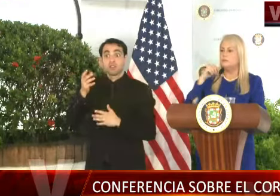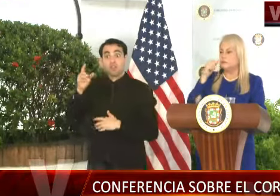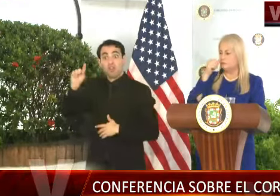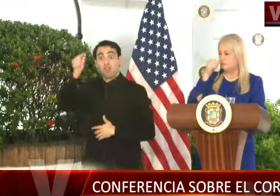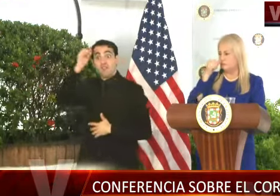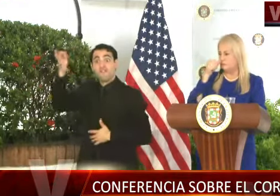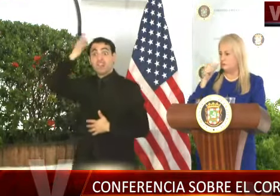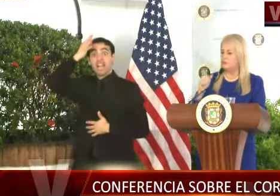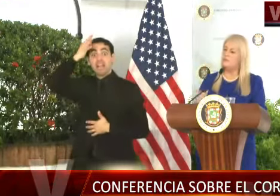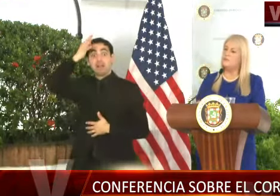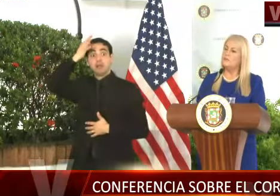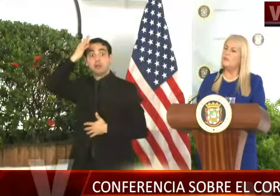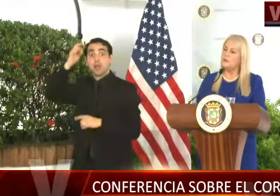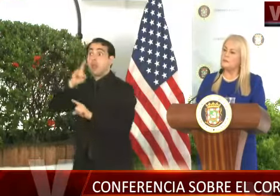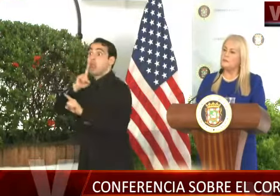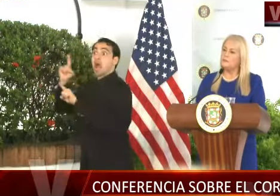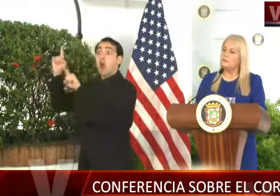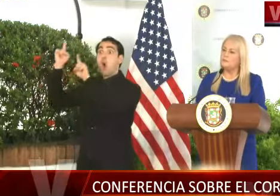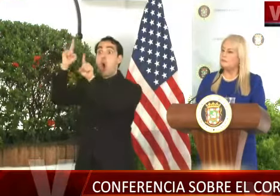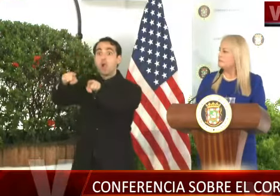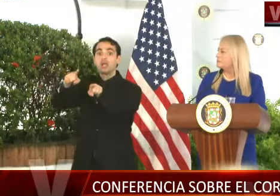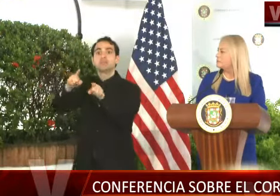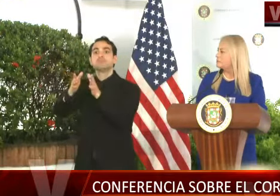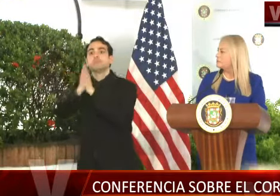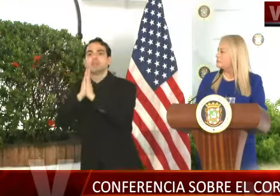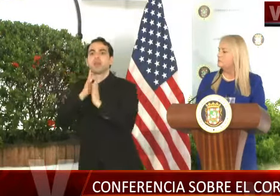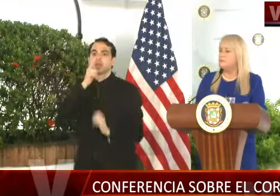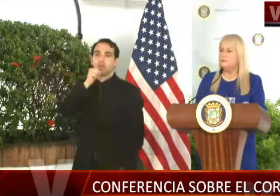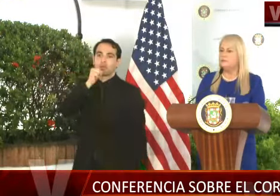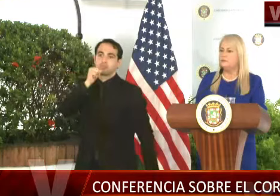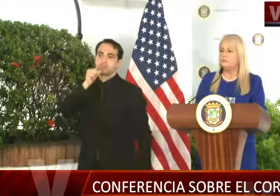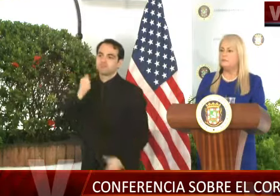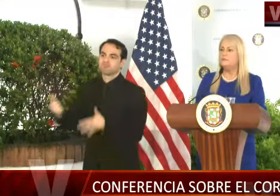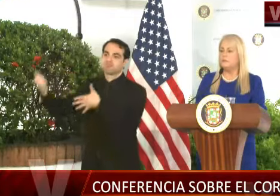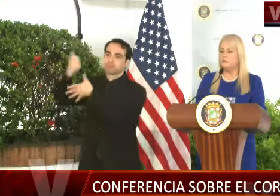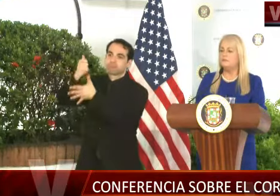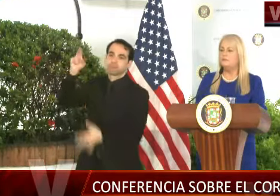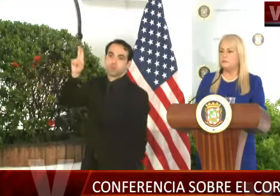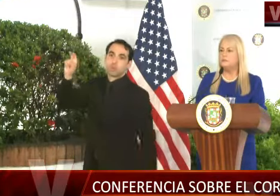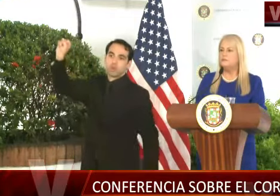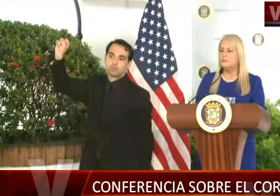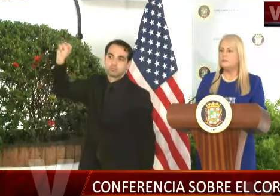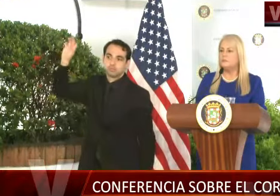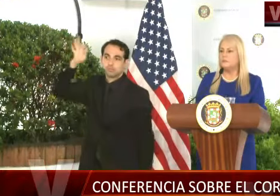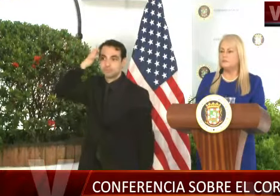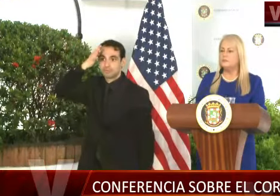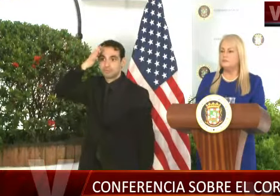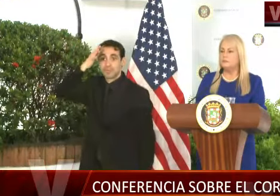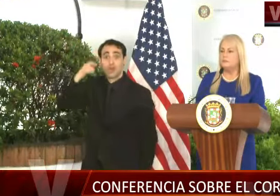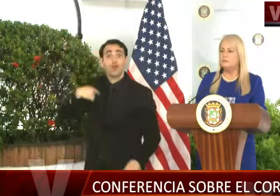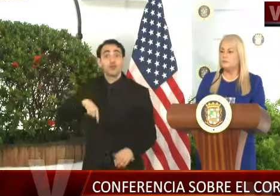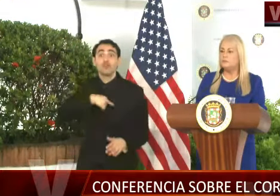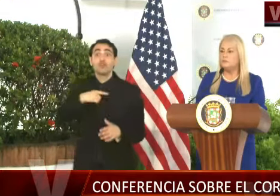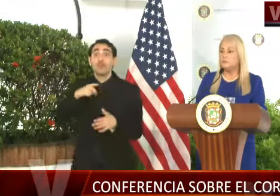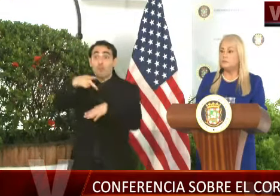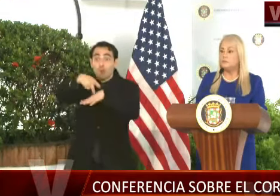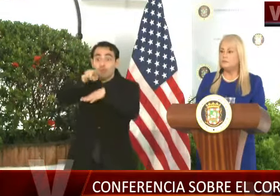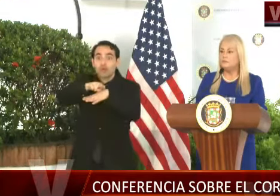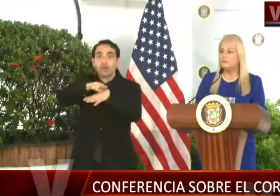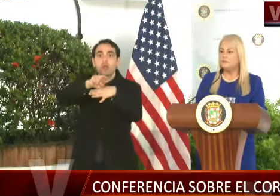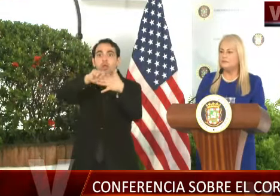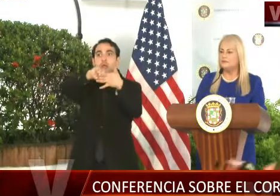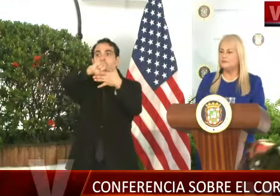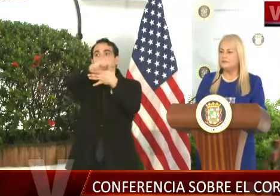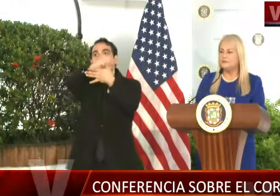en la orden de compra, y los médicos saben cómo se brega con la farmacéutica, nosotros caemos en prioridad 51.